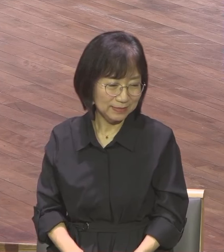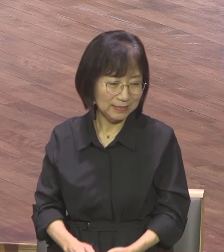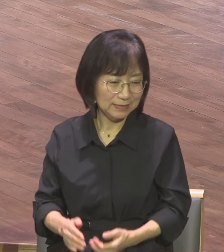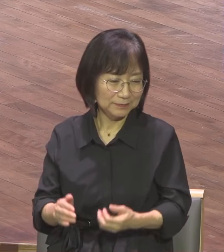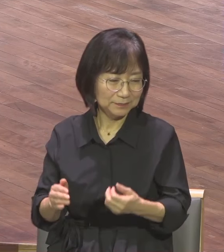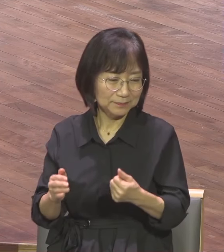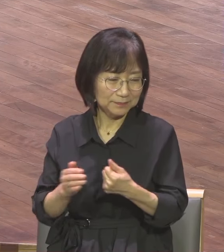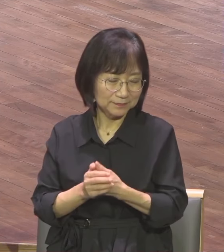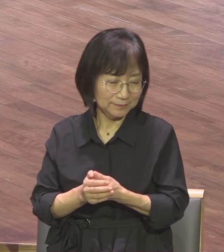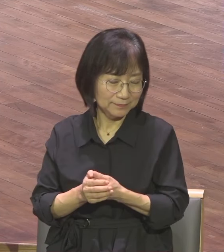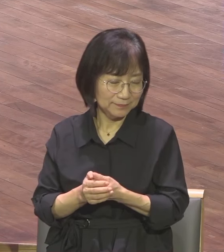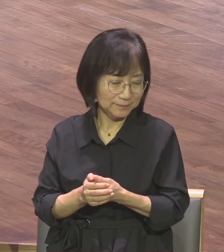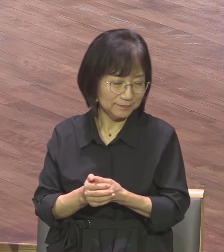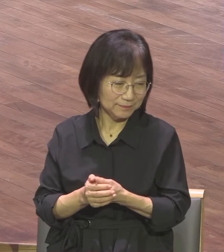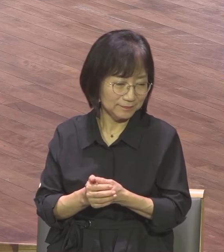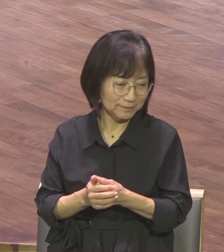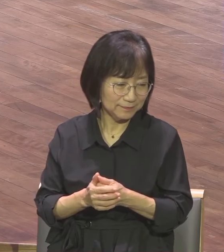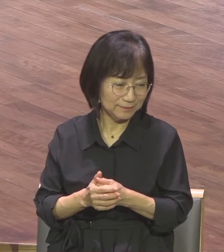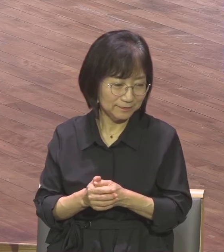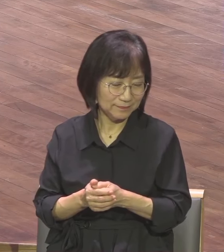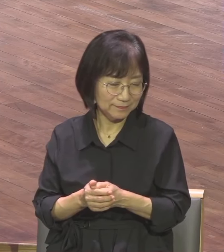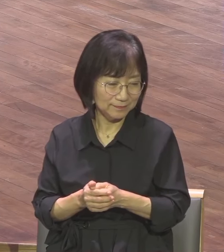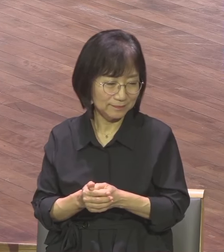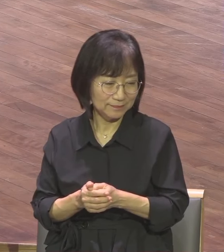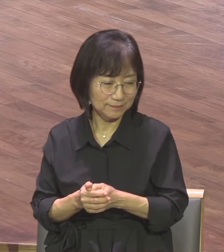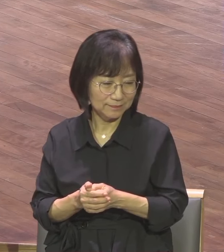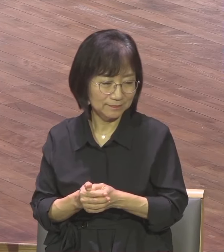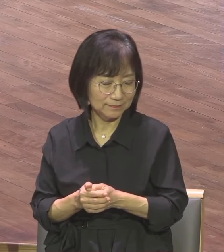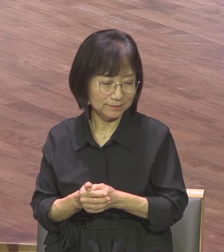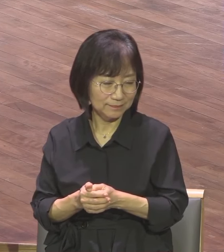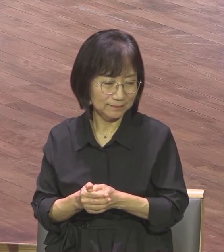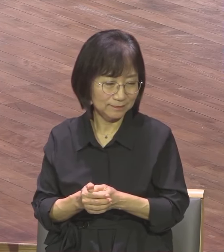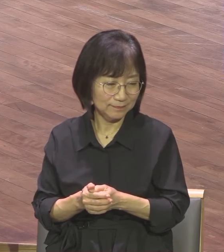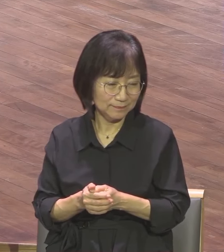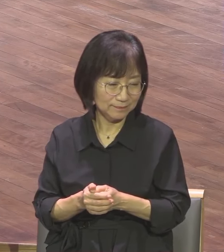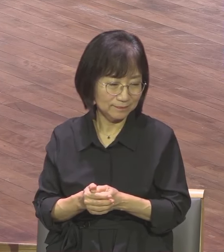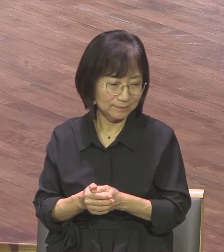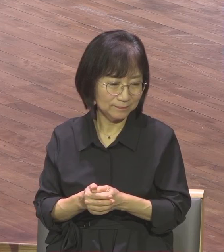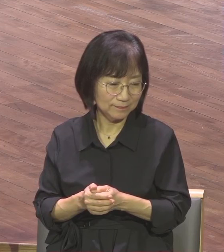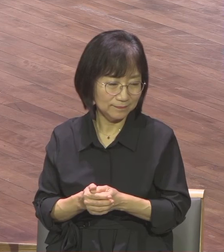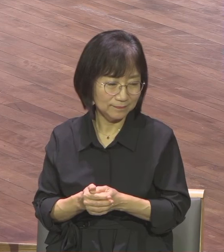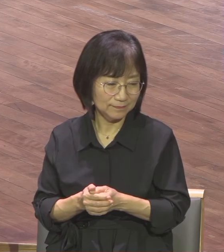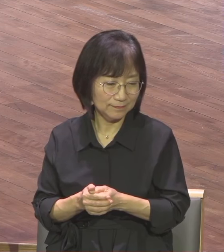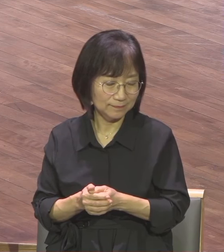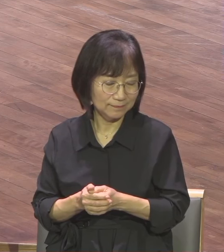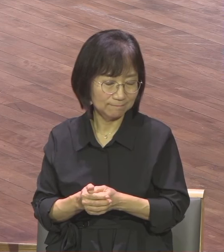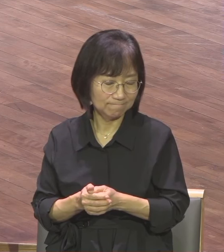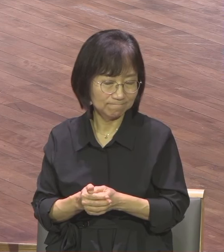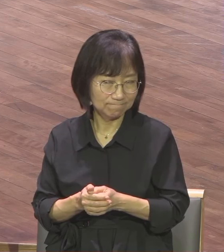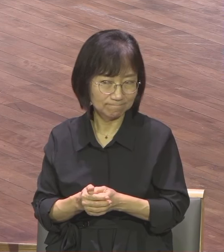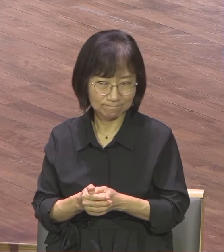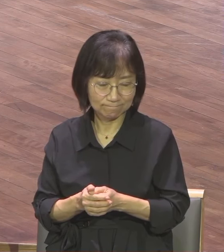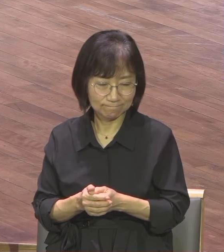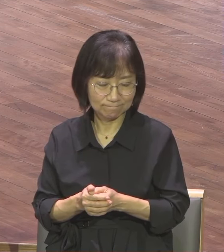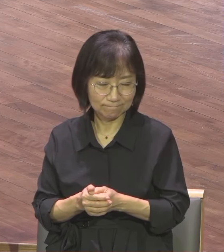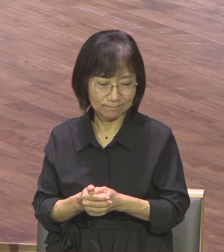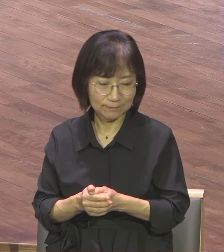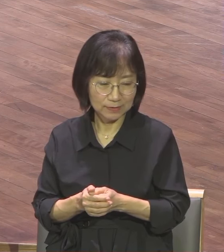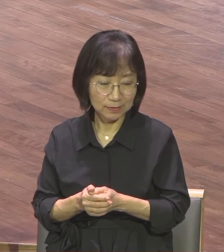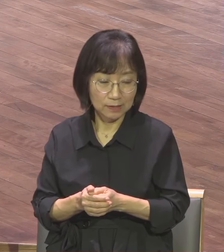천번번 들은 그 메시지 저는 그게 마음속에 있어요 그래서 힘들다고 어렵다고